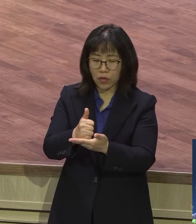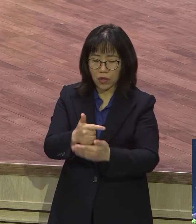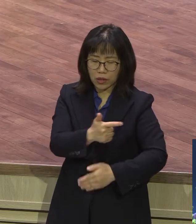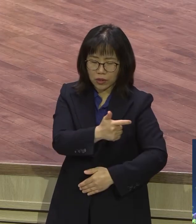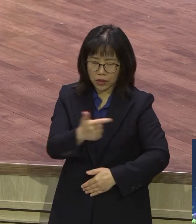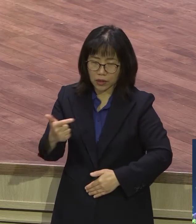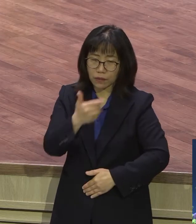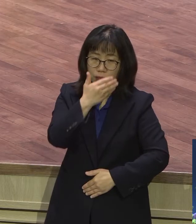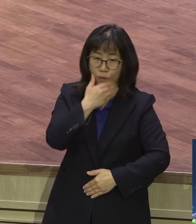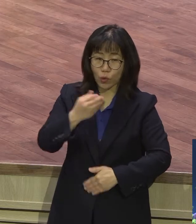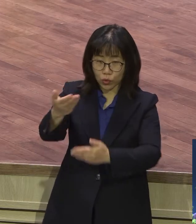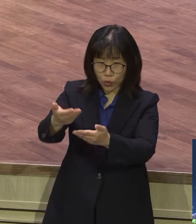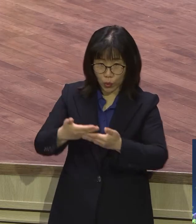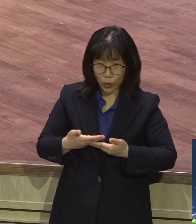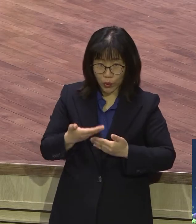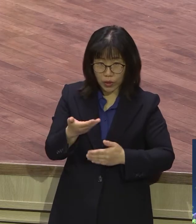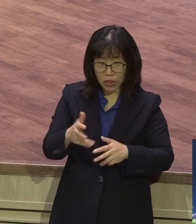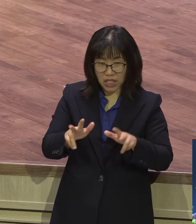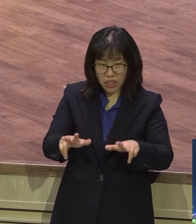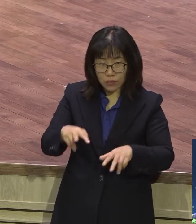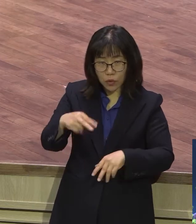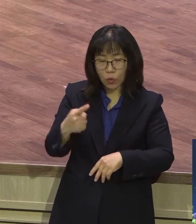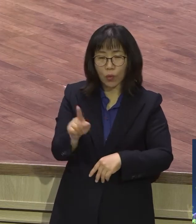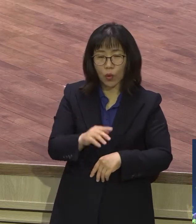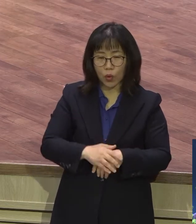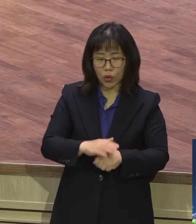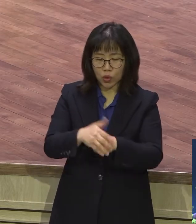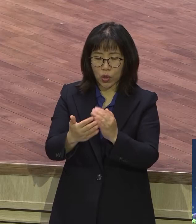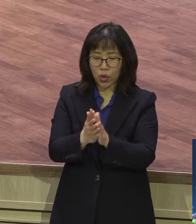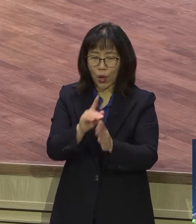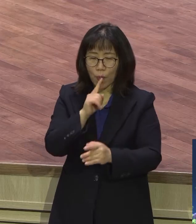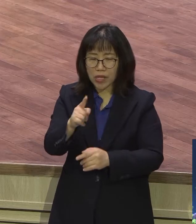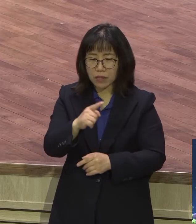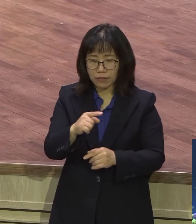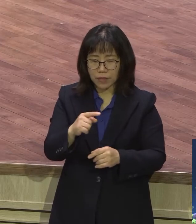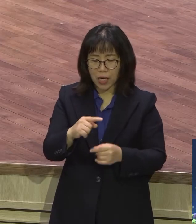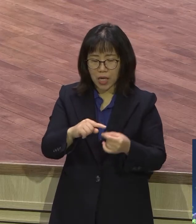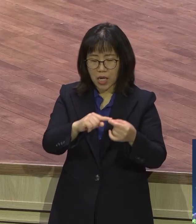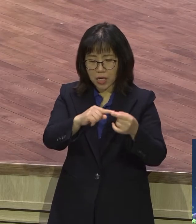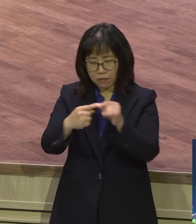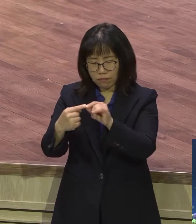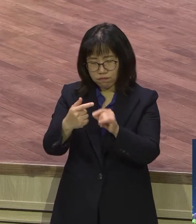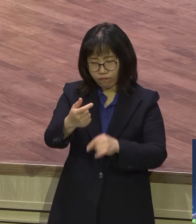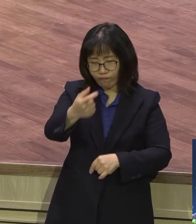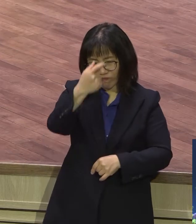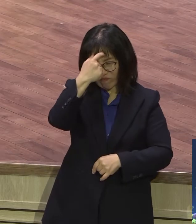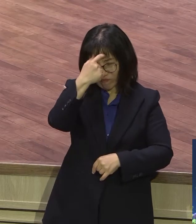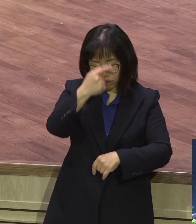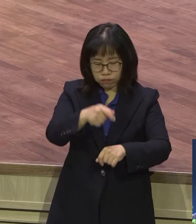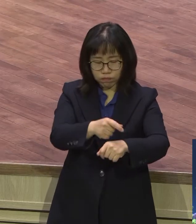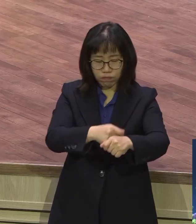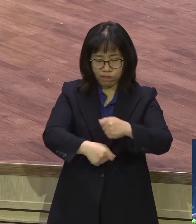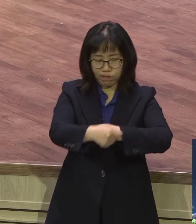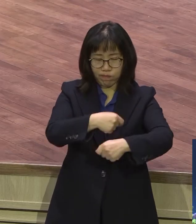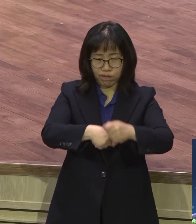이마에 붙이고 팔에 감고 지금 또 무슨 의미인지 영적 의미를